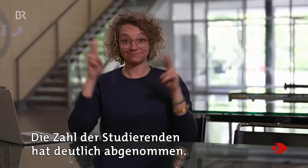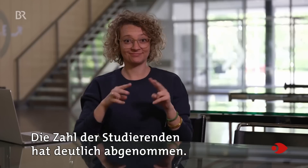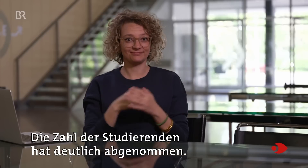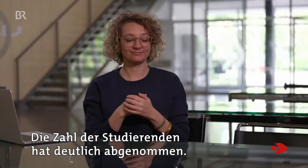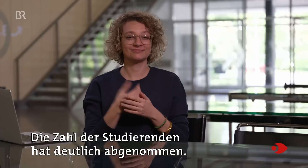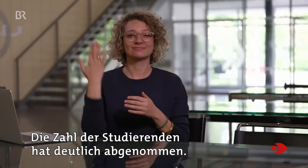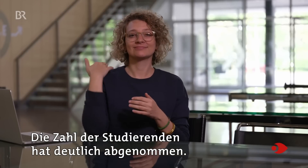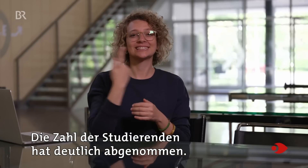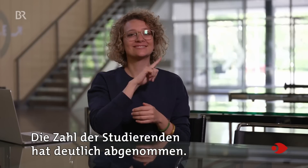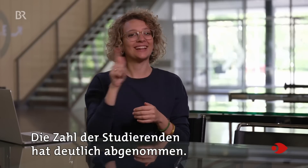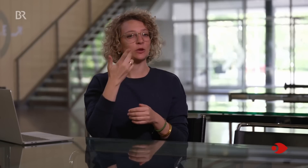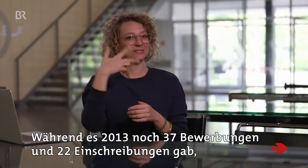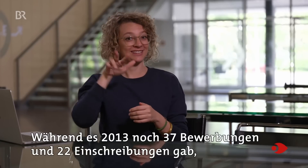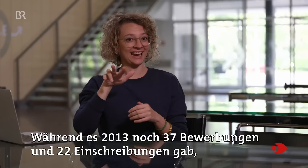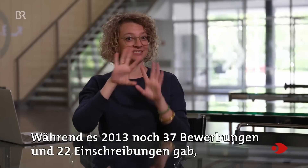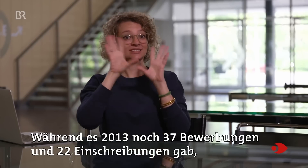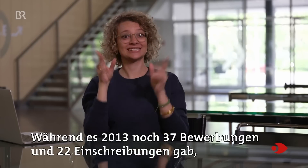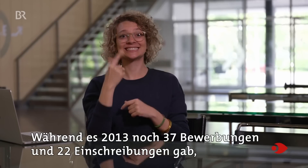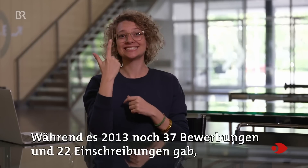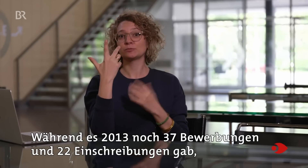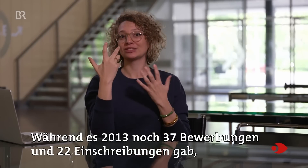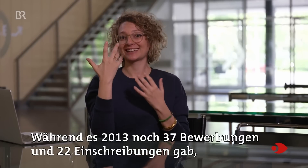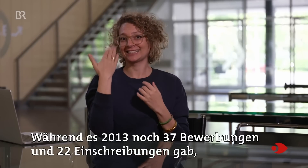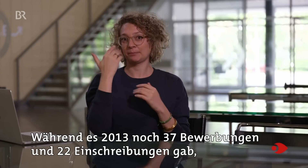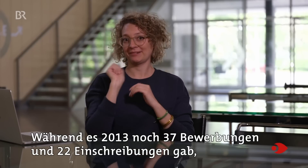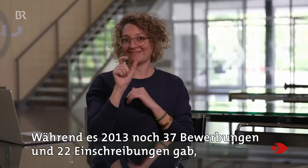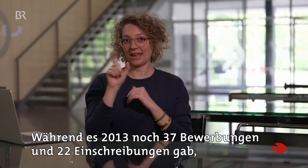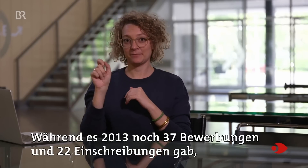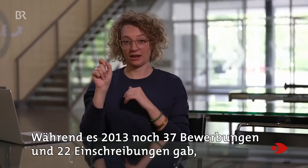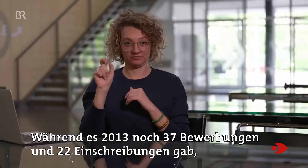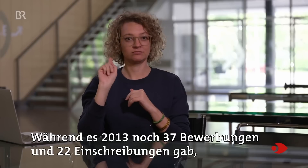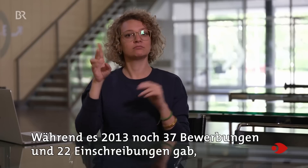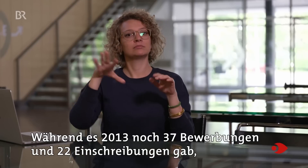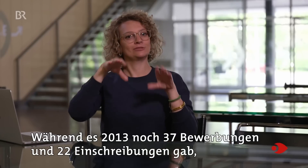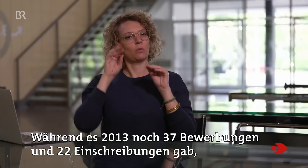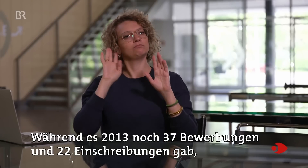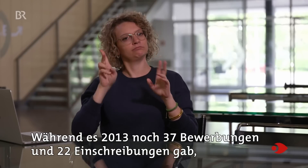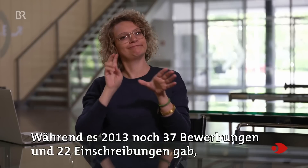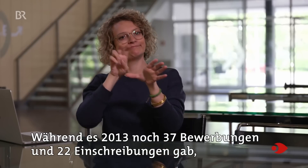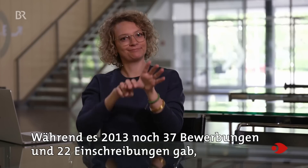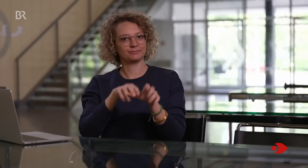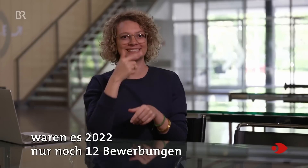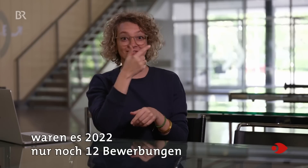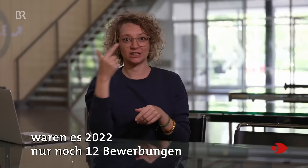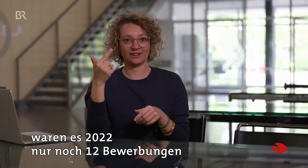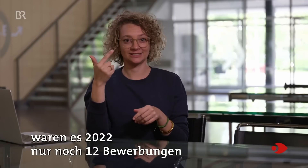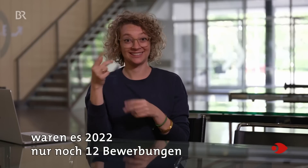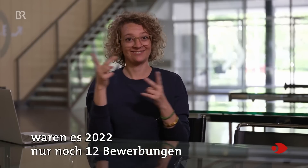deutlich abgenommen. Während es 2013 noch 37 Bewerbungen und 22 Einschreibungen gab, waren es